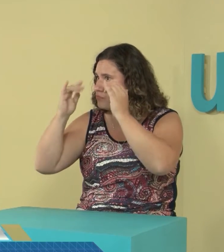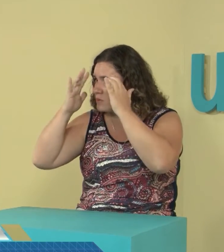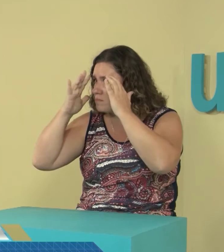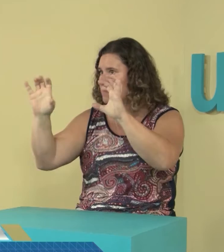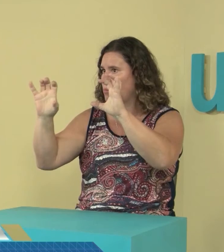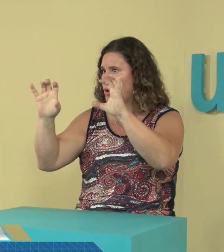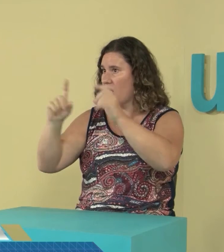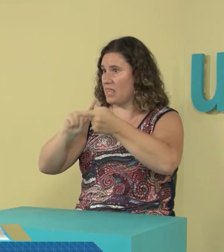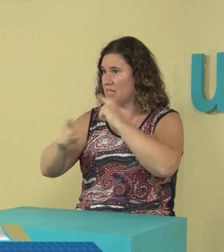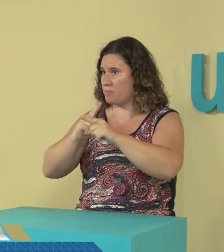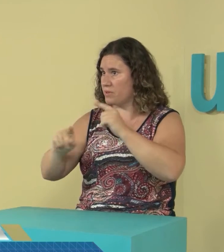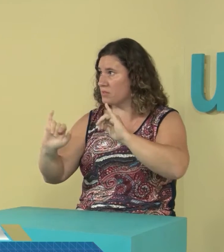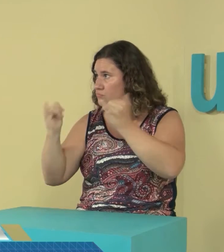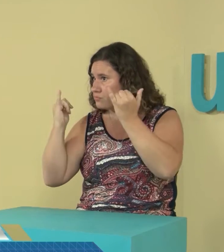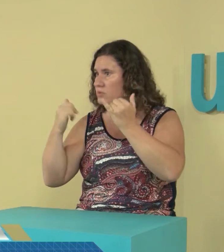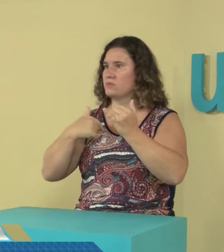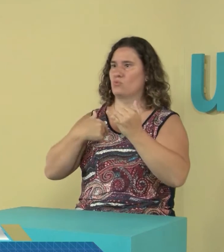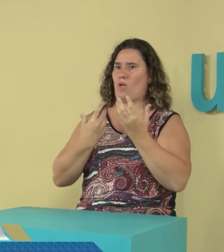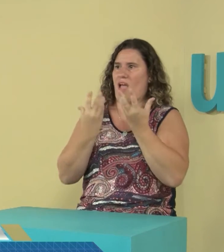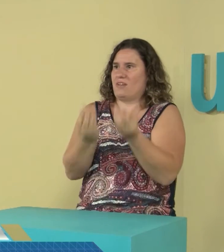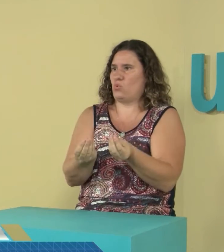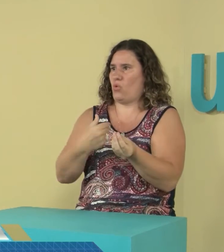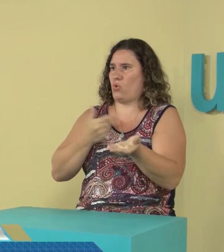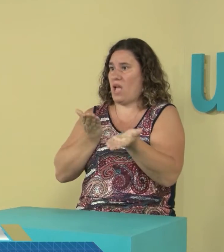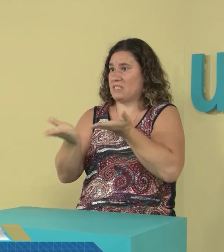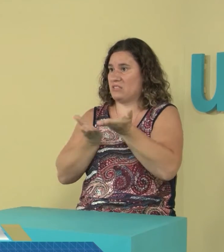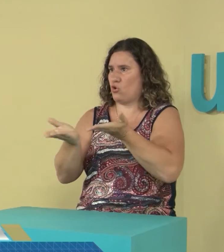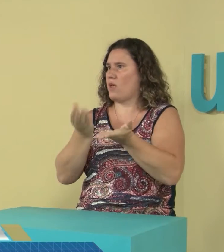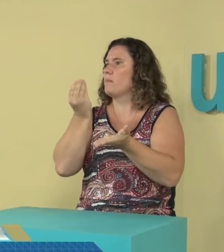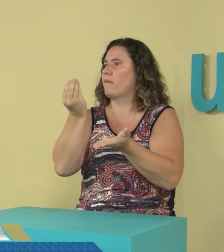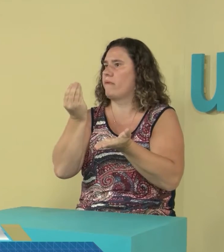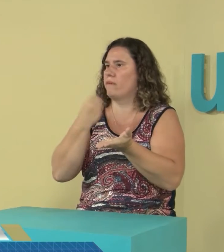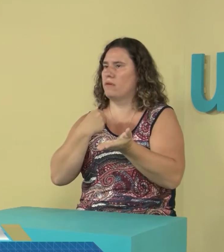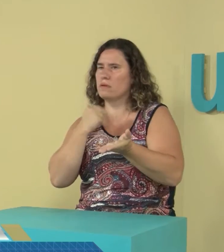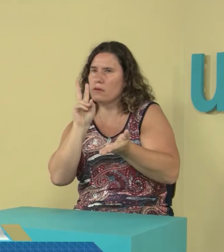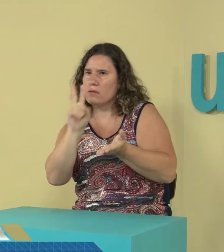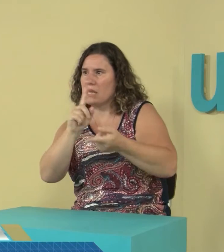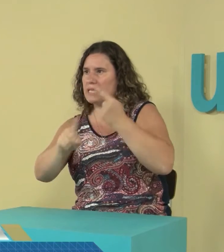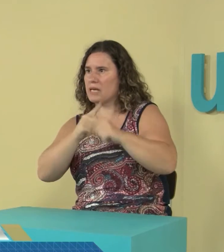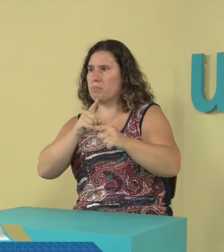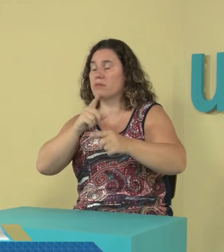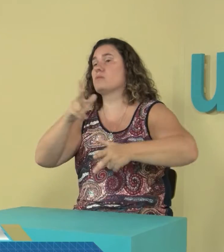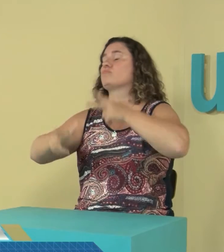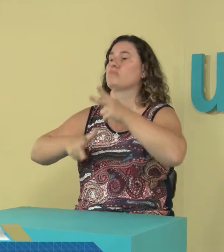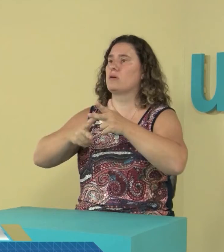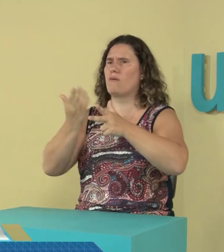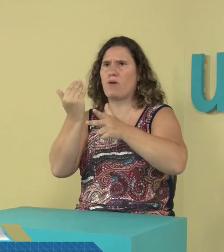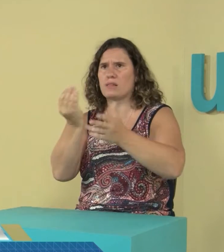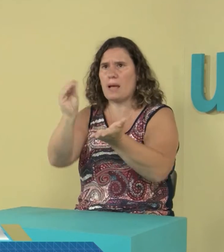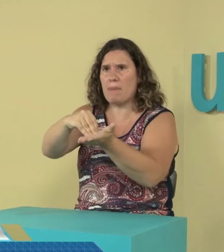Tiene que ir al unísono. Entonces, esa memorización que necesita el intérprete, tiene que haber un asesor que ayude,